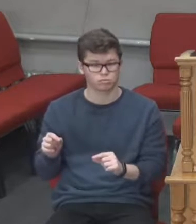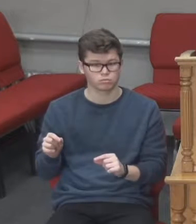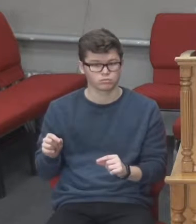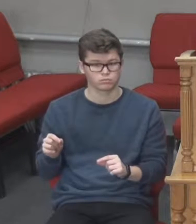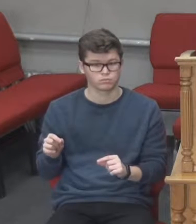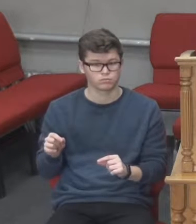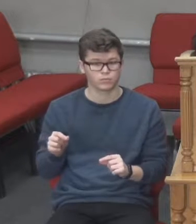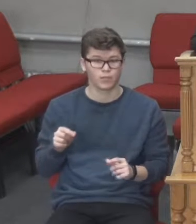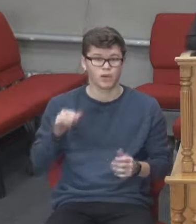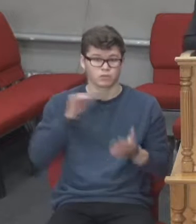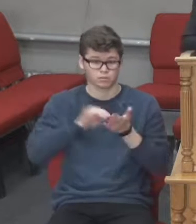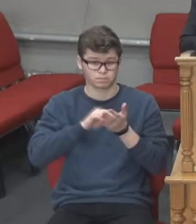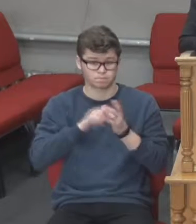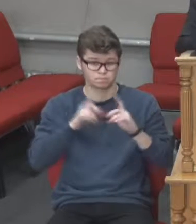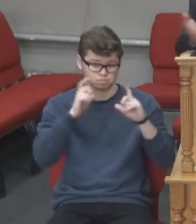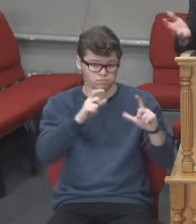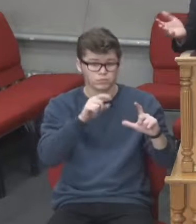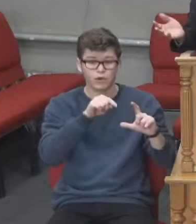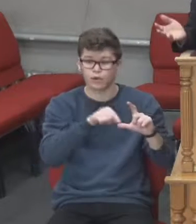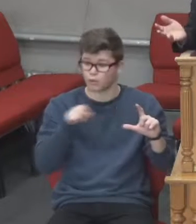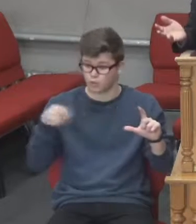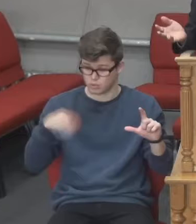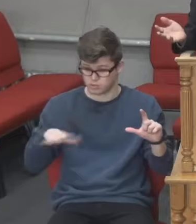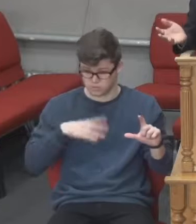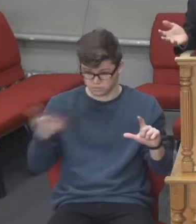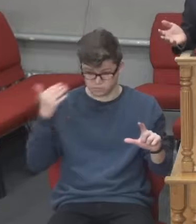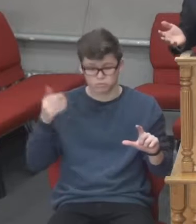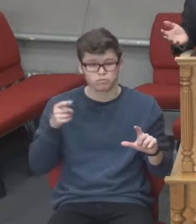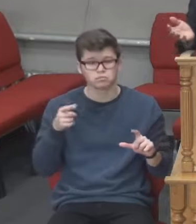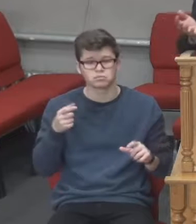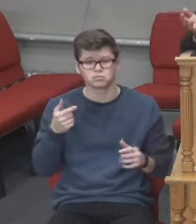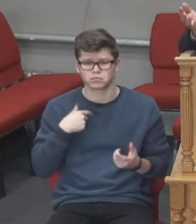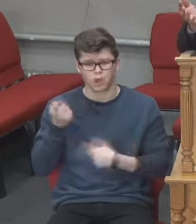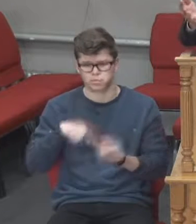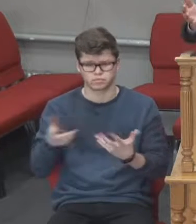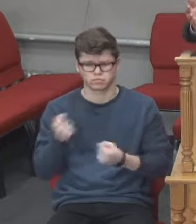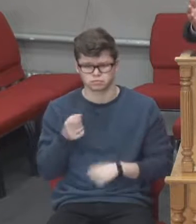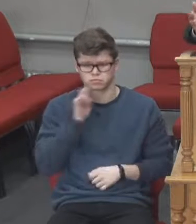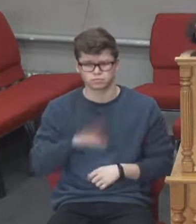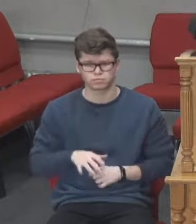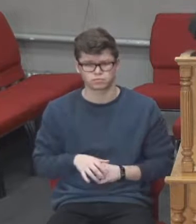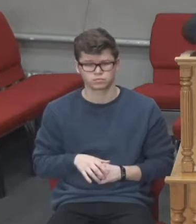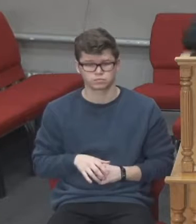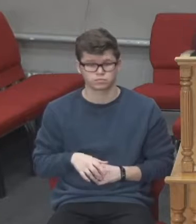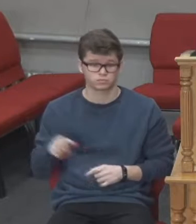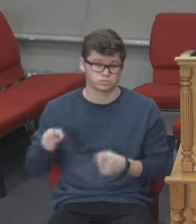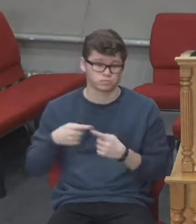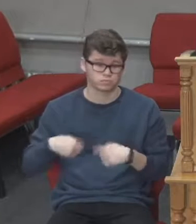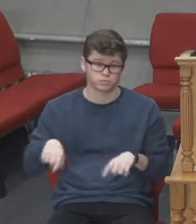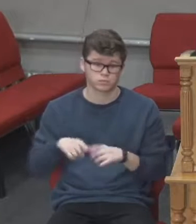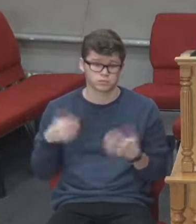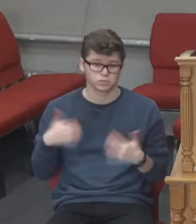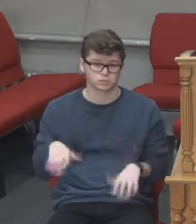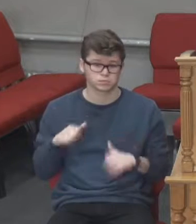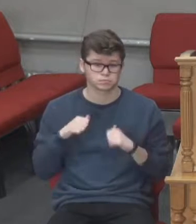які ви купили, ми назад вже не приймемо. І люди заспокоїлися. Все, закінчилась пандемія в цьому